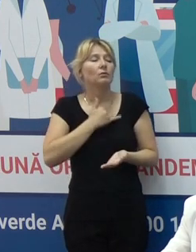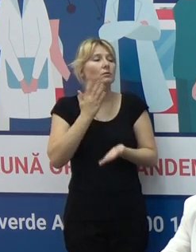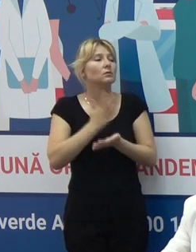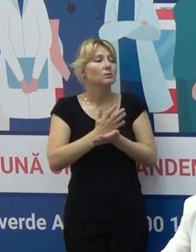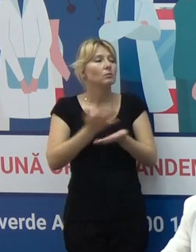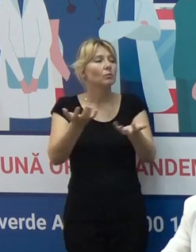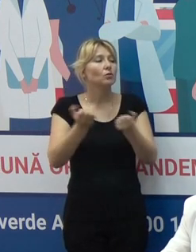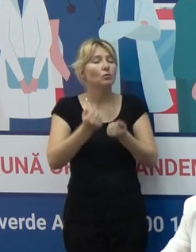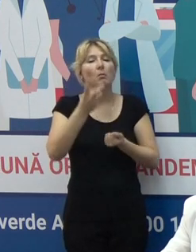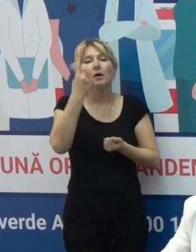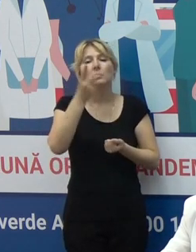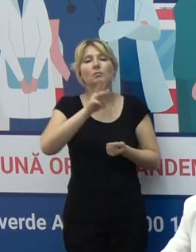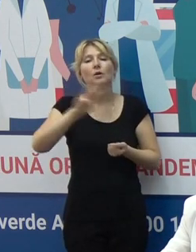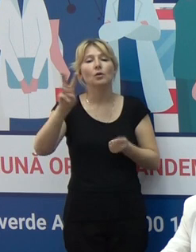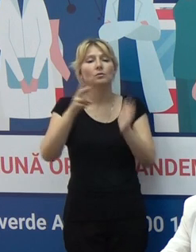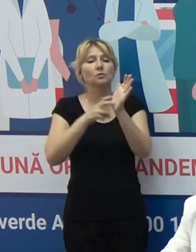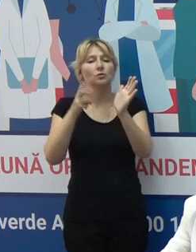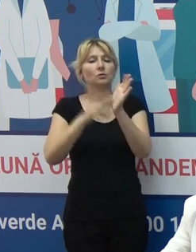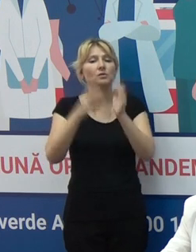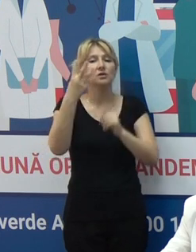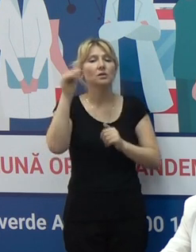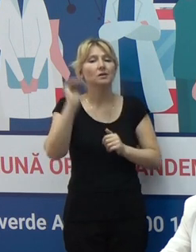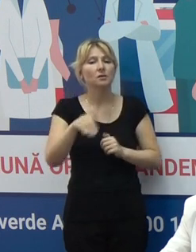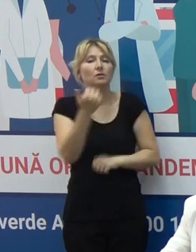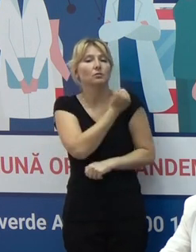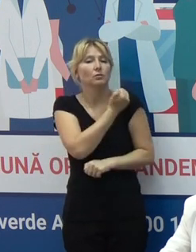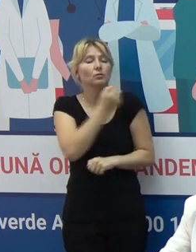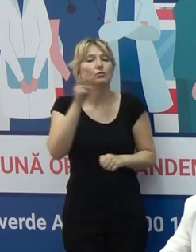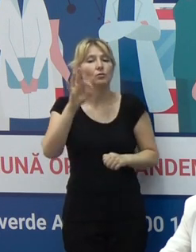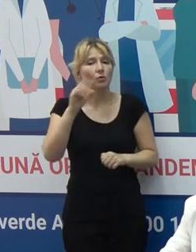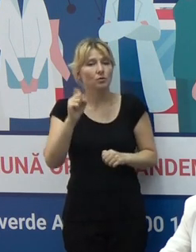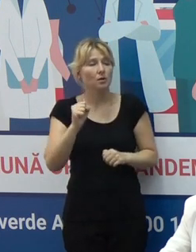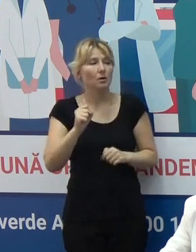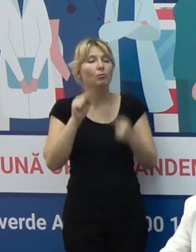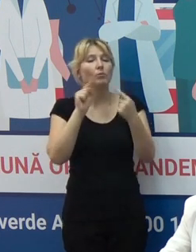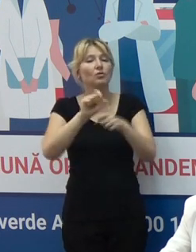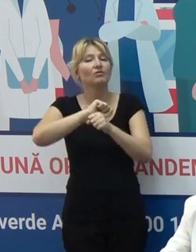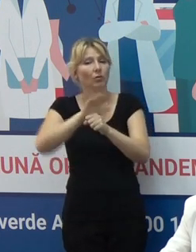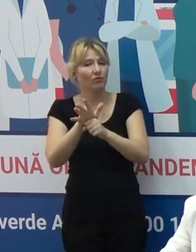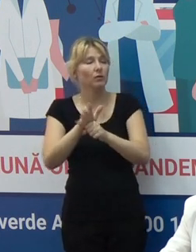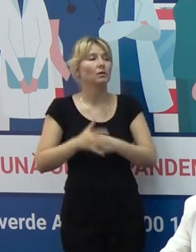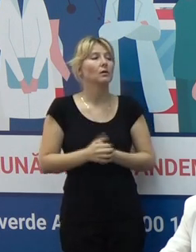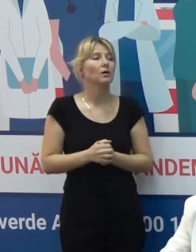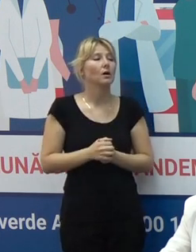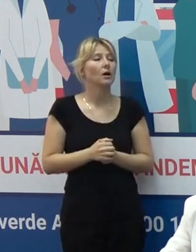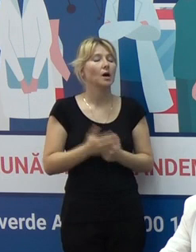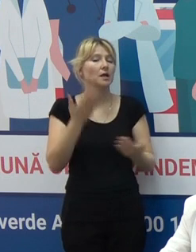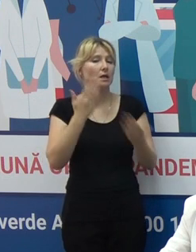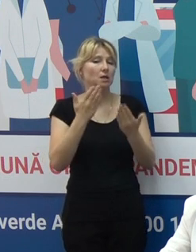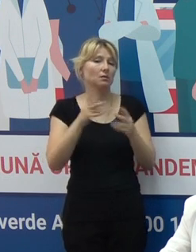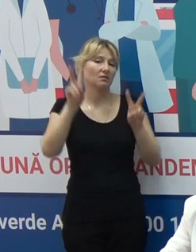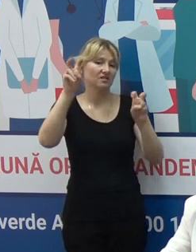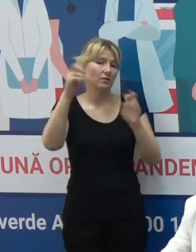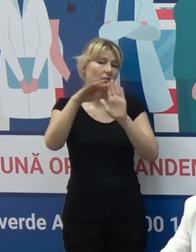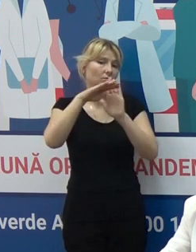peste 1.567.350 de doze de vaccin anti-COVID-19. Dacă mergem pe